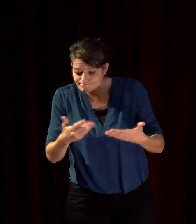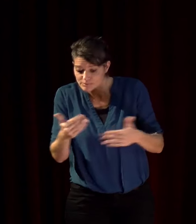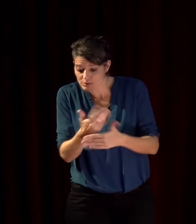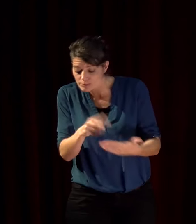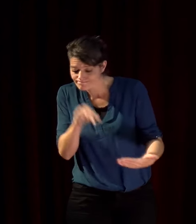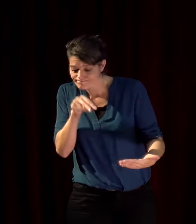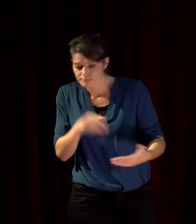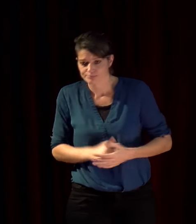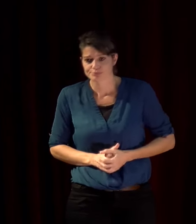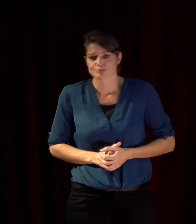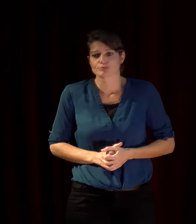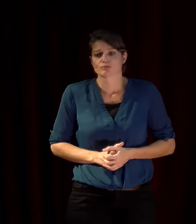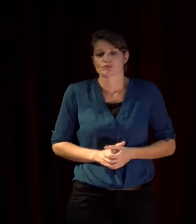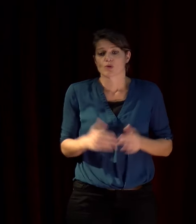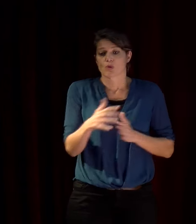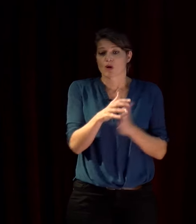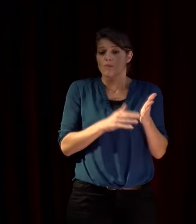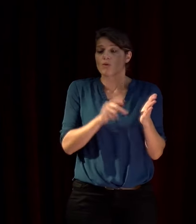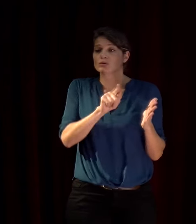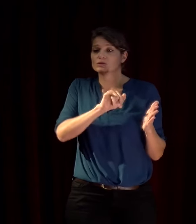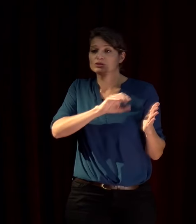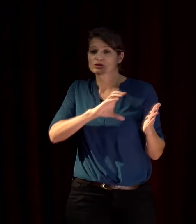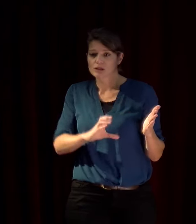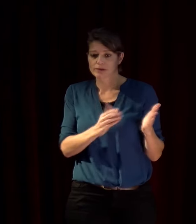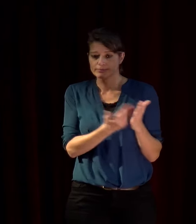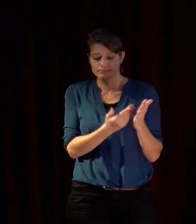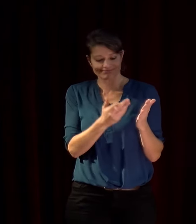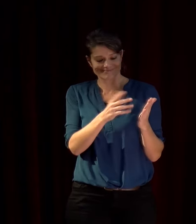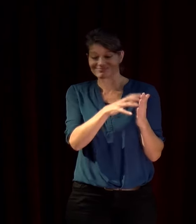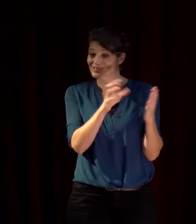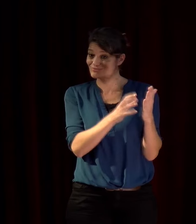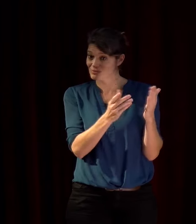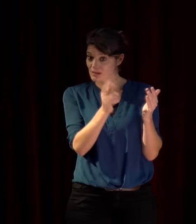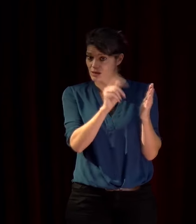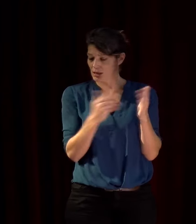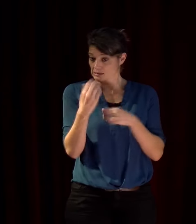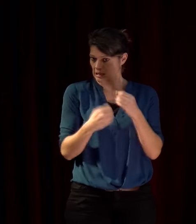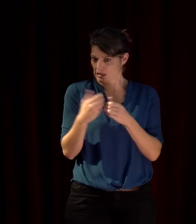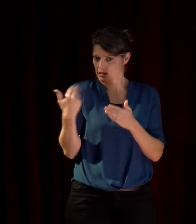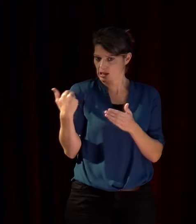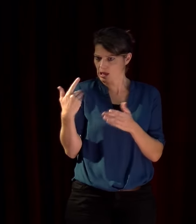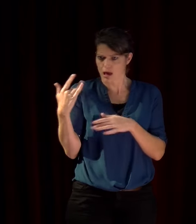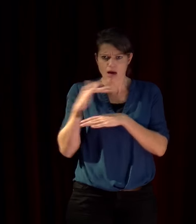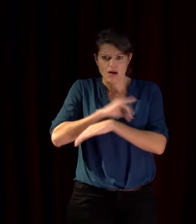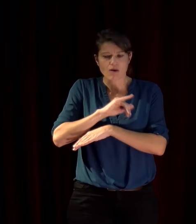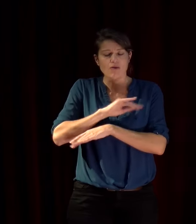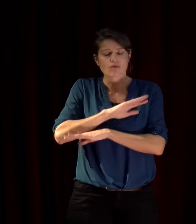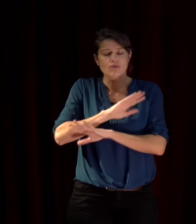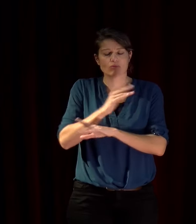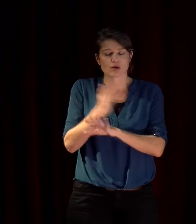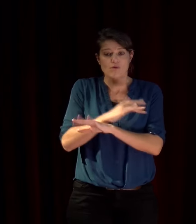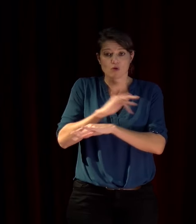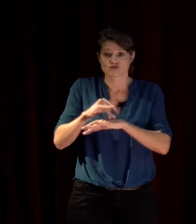le rapport du GIEC consacre un volet à la méditerranée cette année qui n'avait jamais été traité auparavant